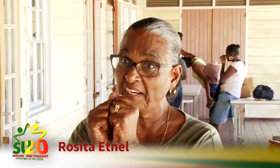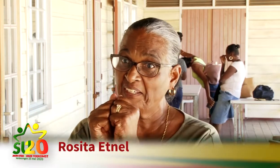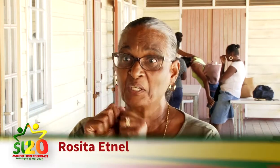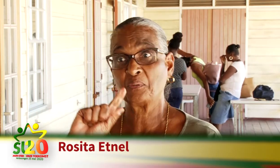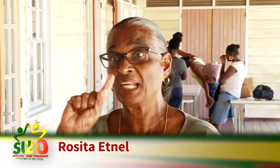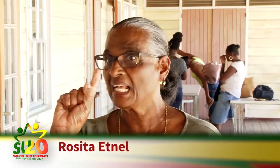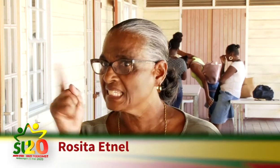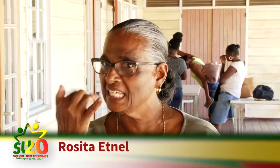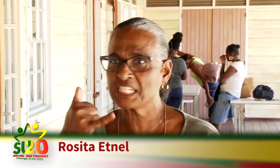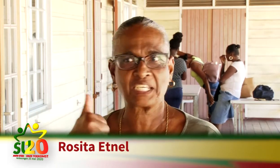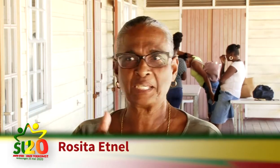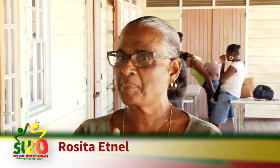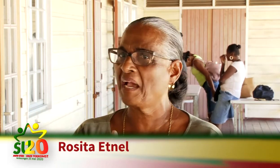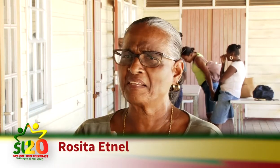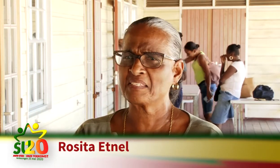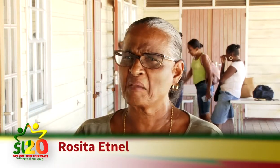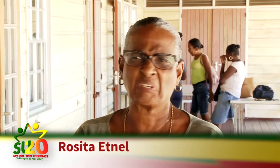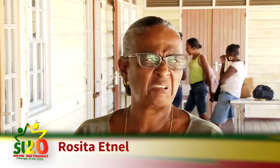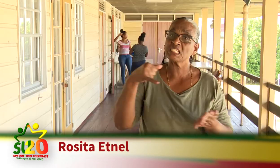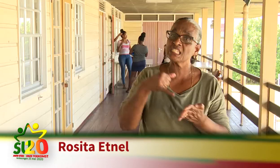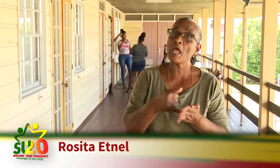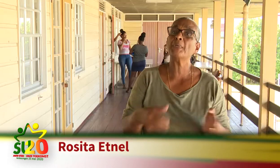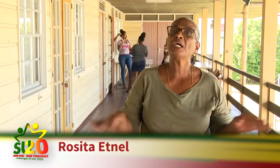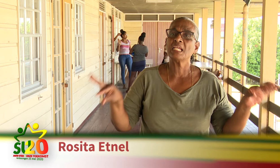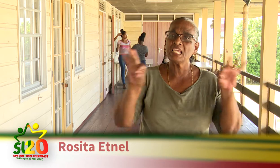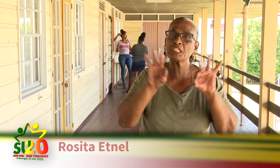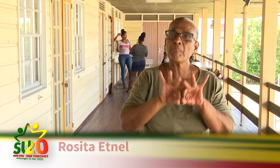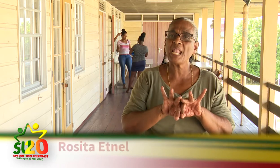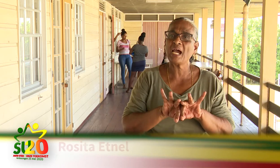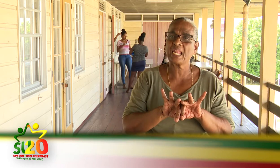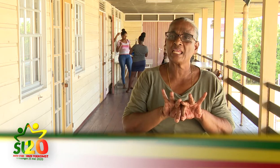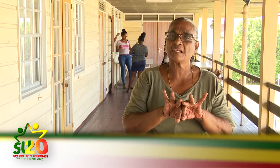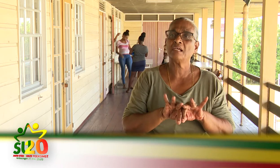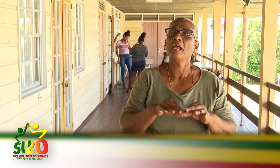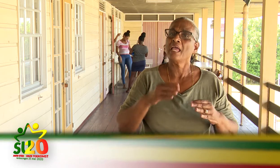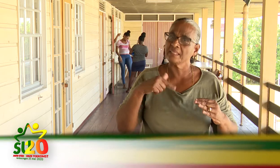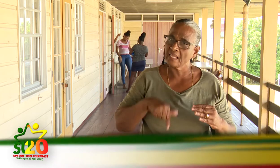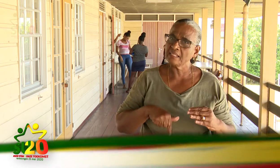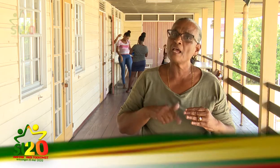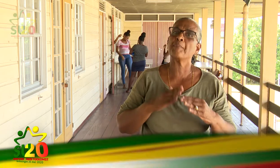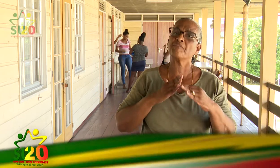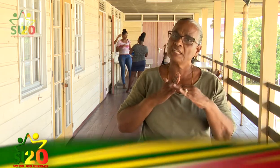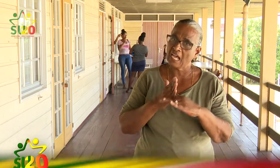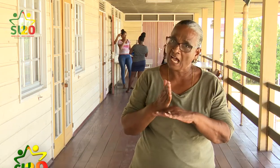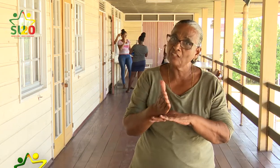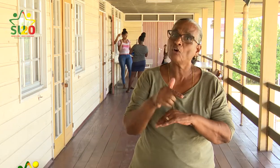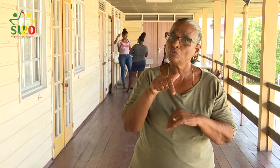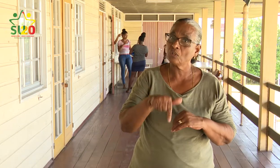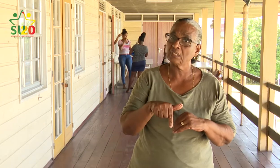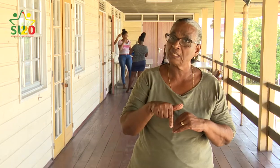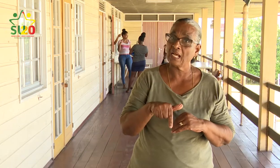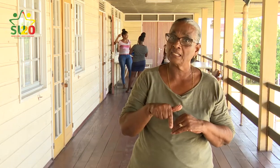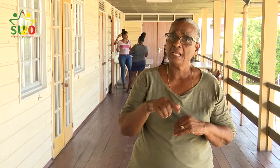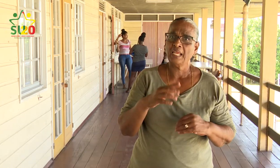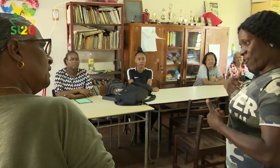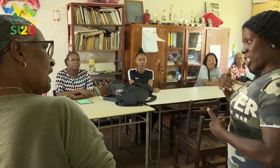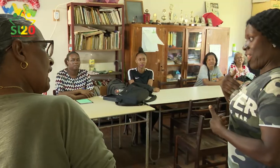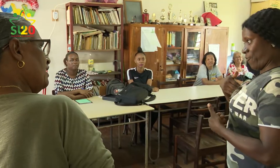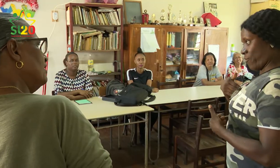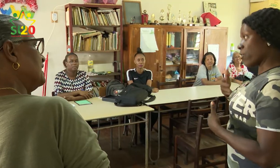toen ik als eerste keer ben gaan stemmen. Stemmen is belangrijk en dat heb ik vandaag nog doorgedaan. Ik denk dat ik een